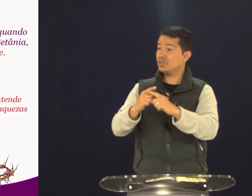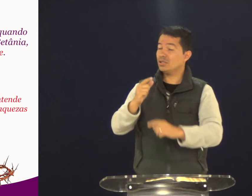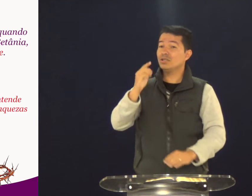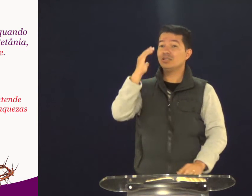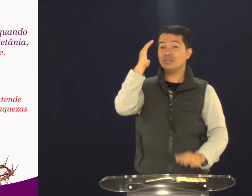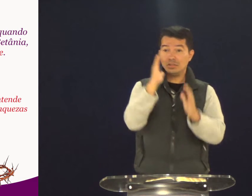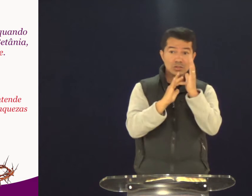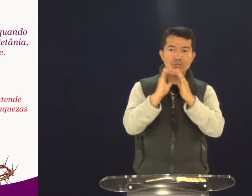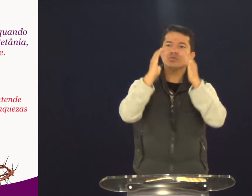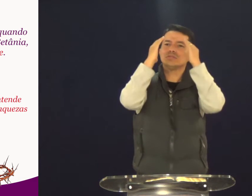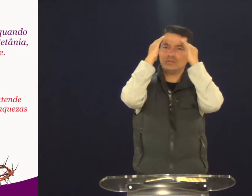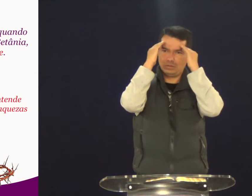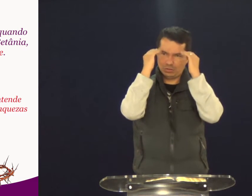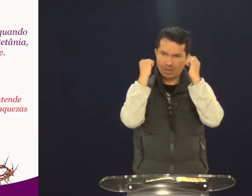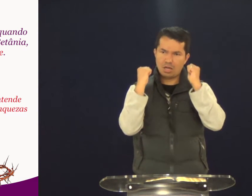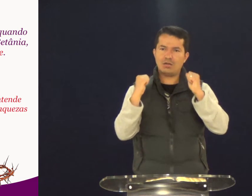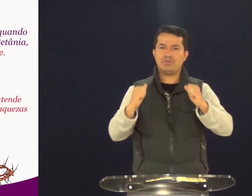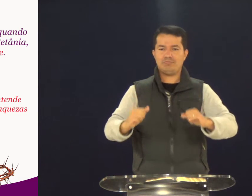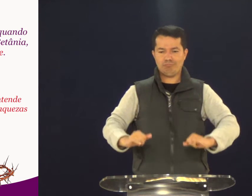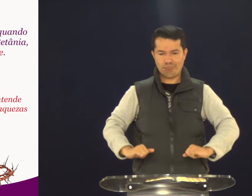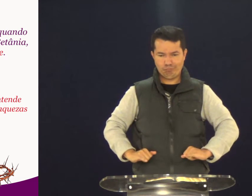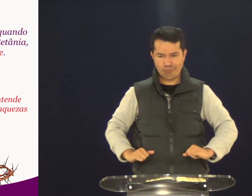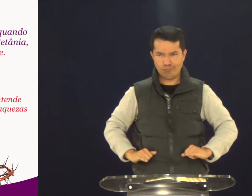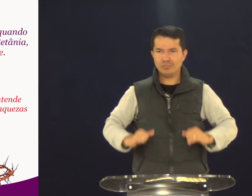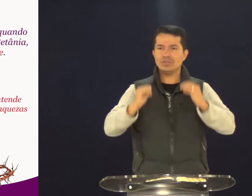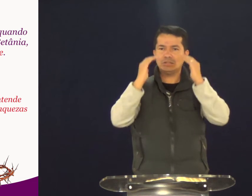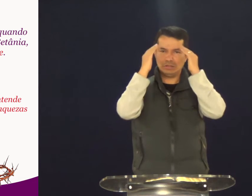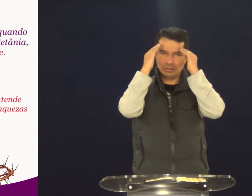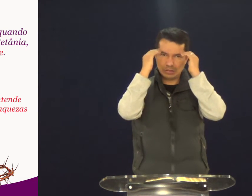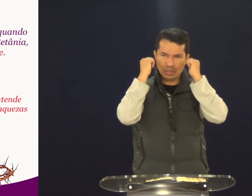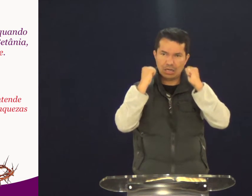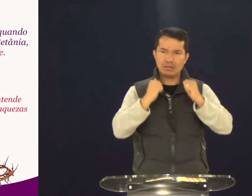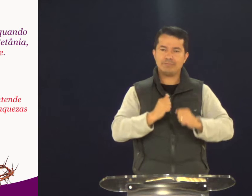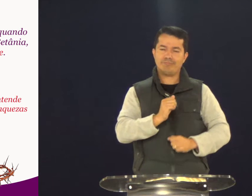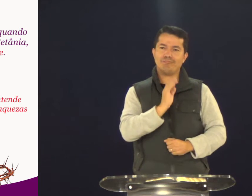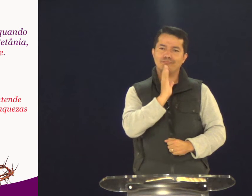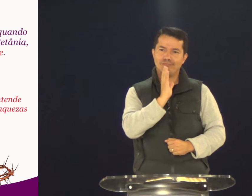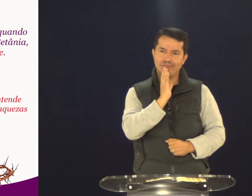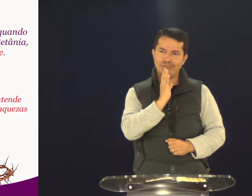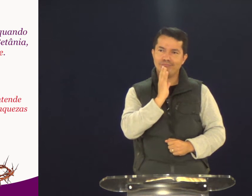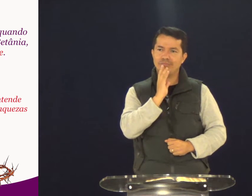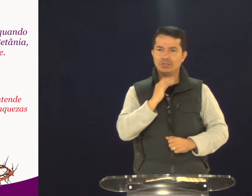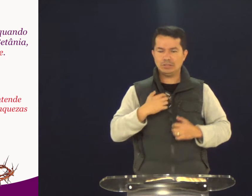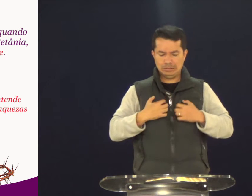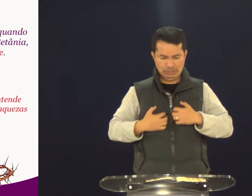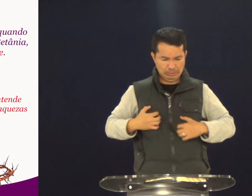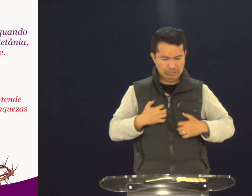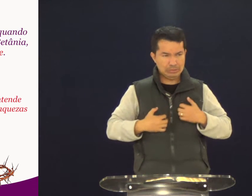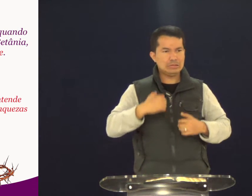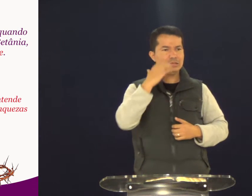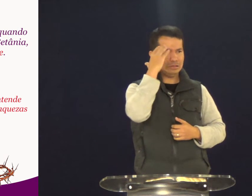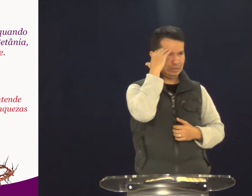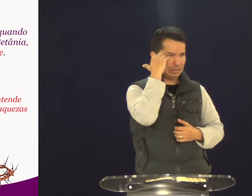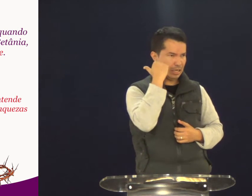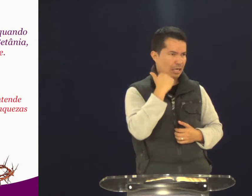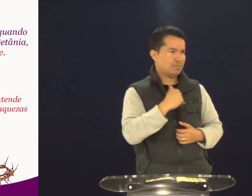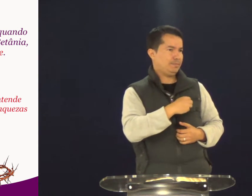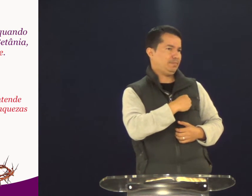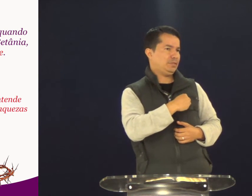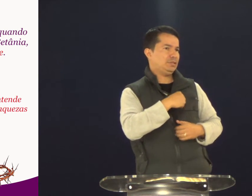contigo? Pode viver firme com Ele? Porque Jesus sabe do seu sofrimento. Conhece as suas angústias.